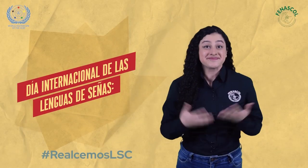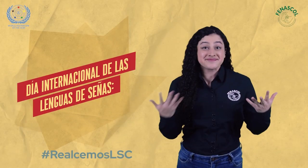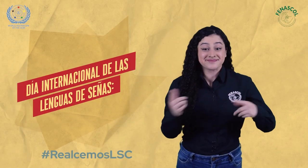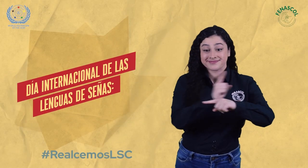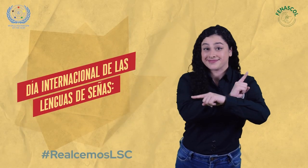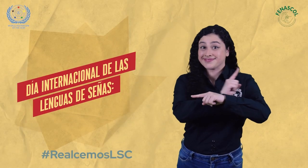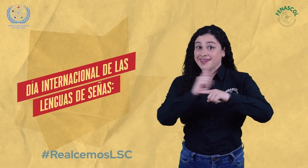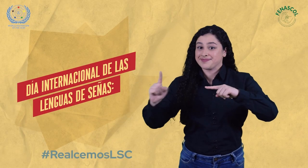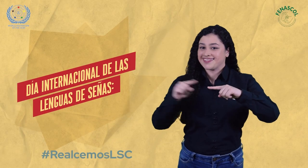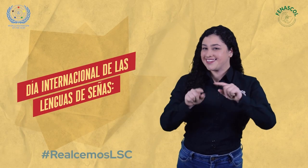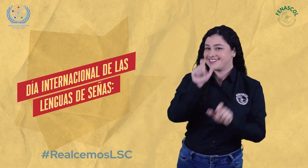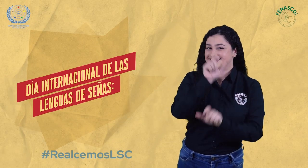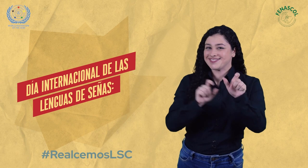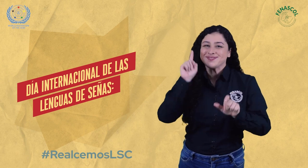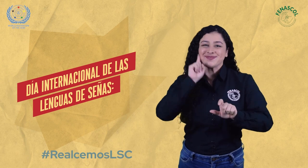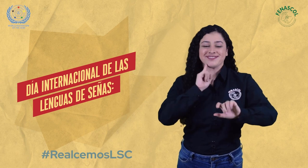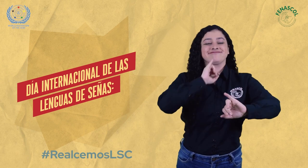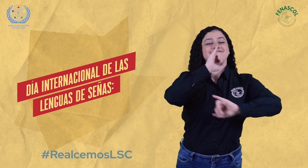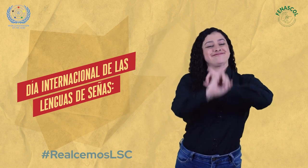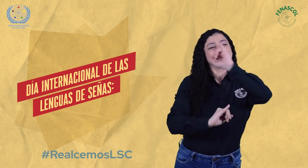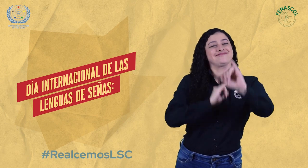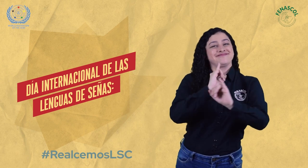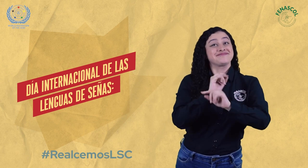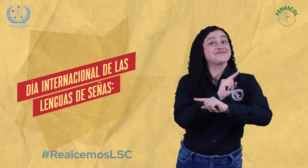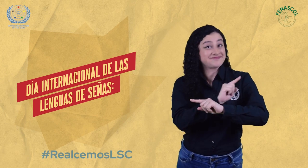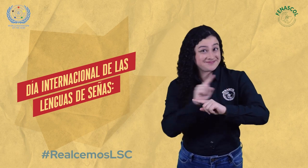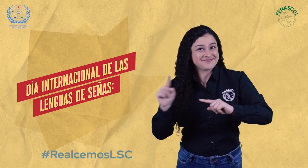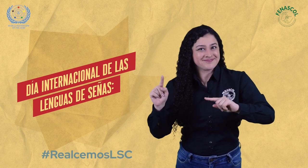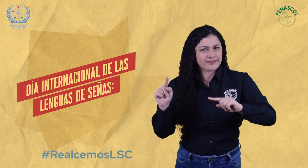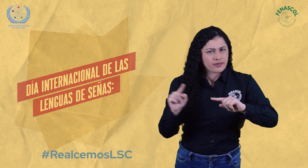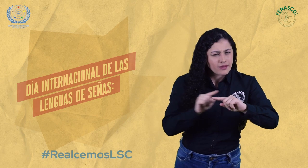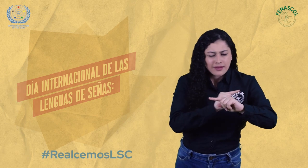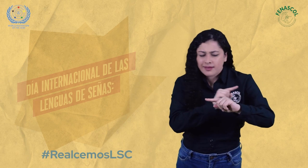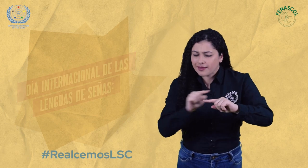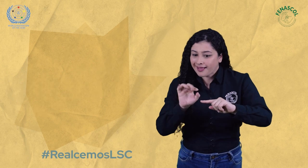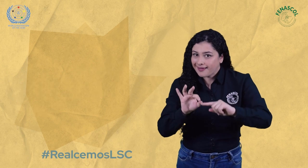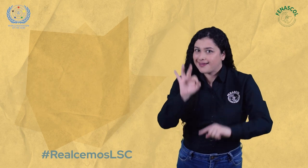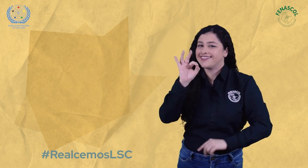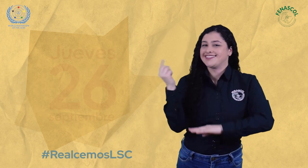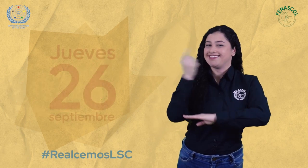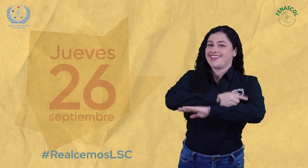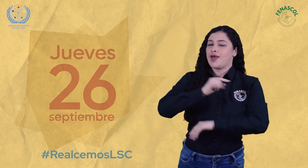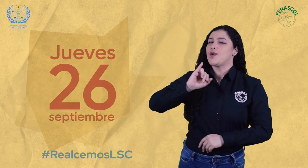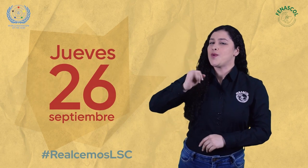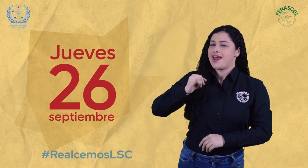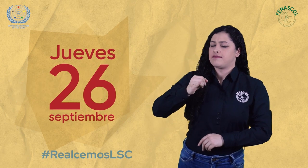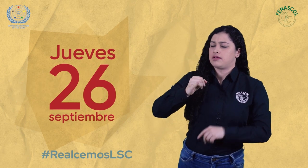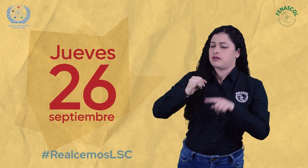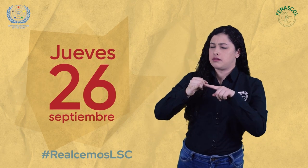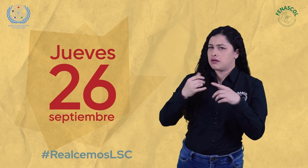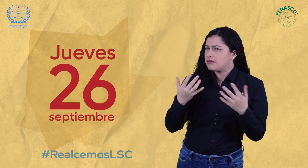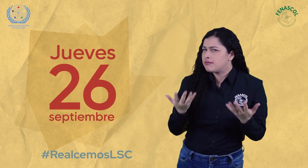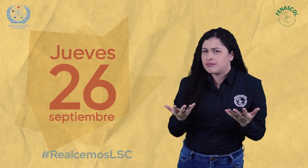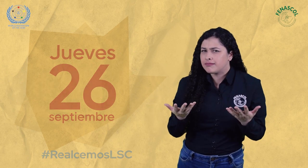Dentro de la Semana Internacional de las Personas Sordas, el día jueves está enfocado a la